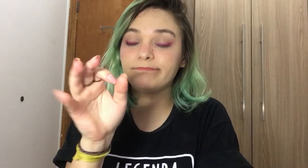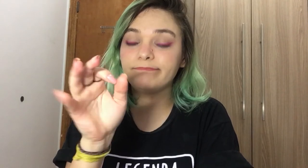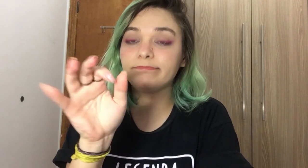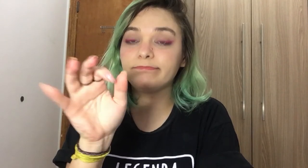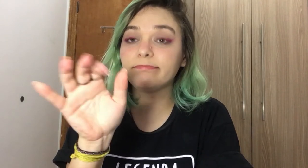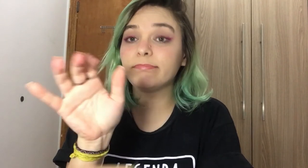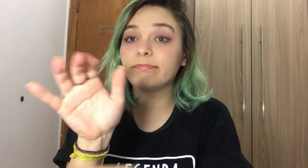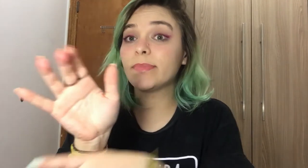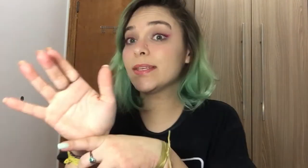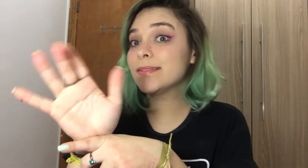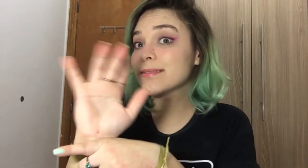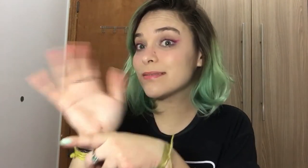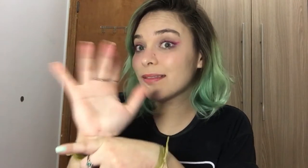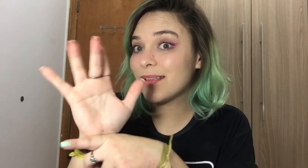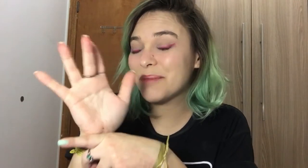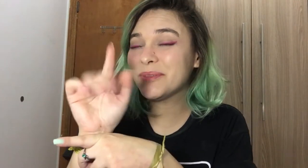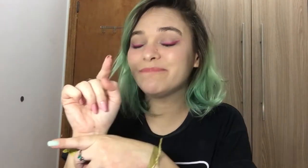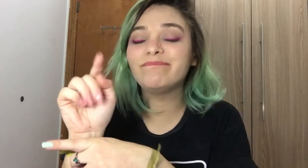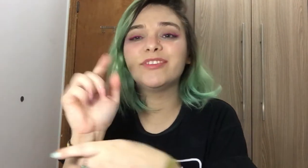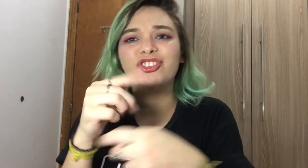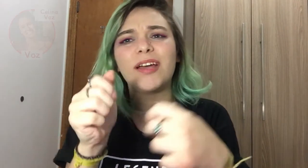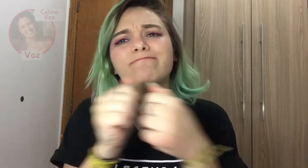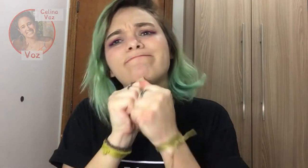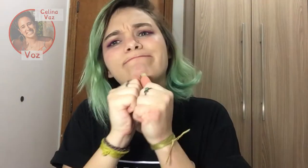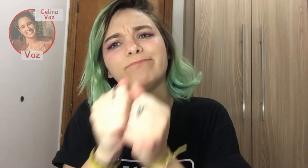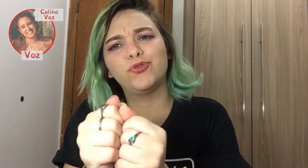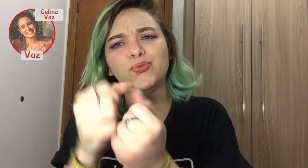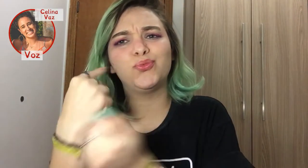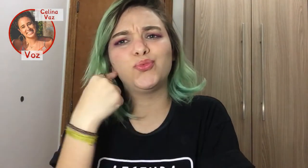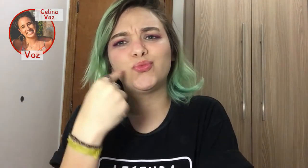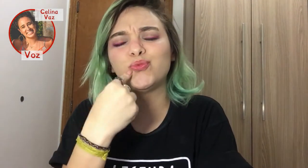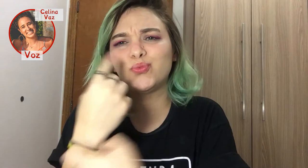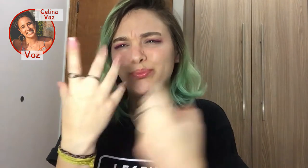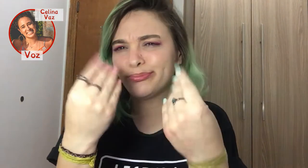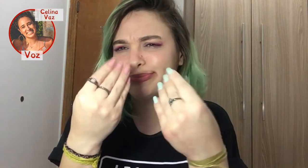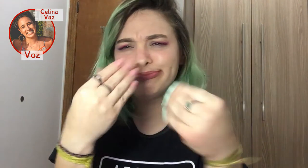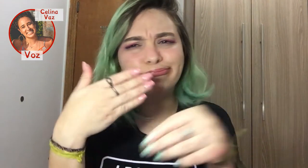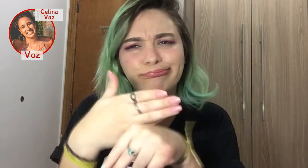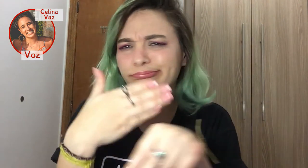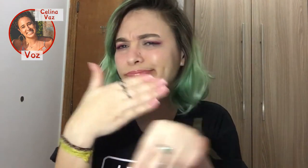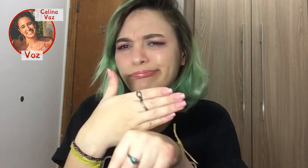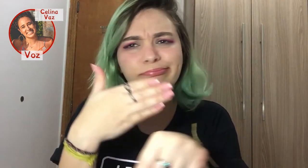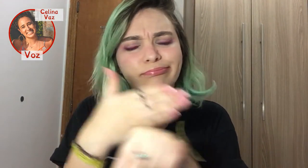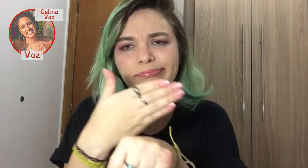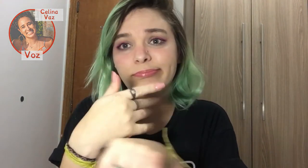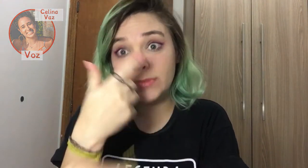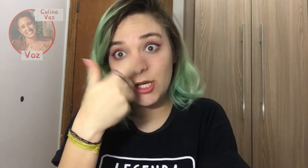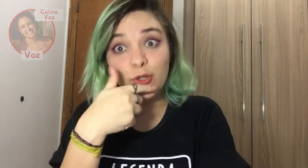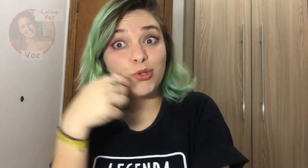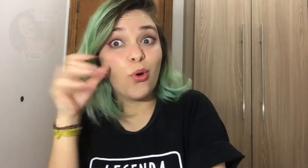fala em Libras. Sim, eu sou ouvinte e já fui diversas vezes ao cinema, com vários amigos surdos.